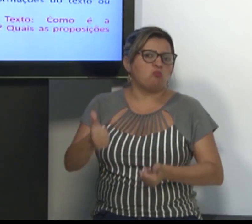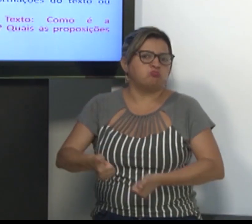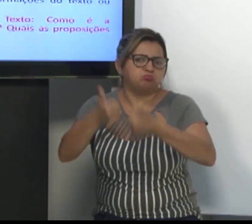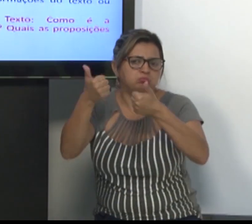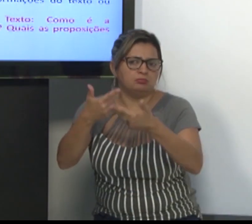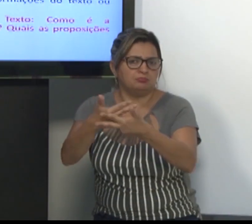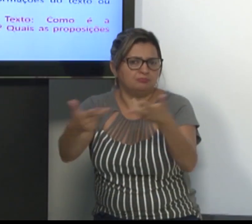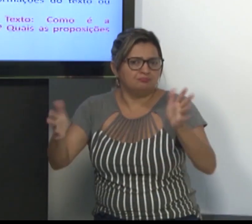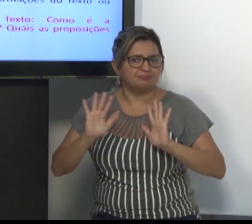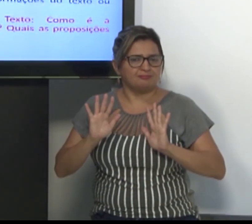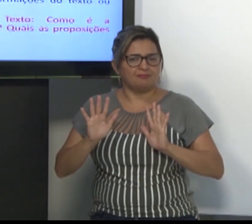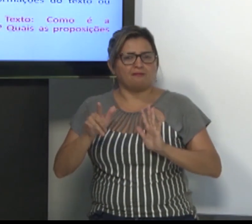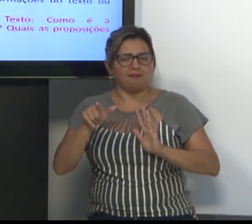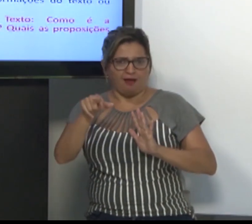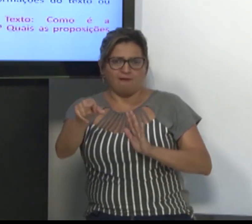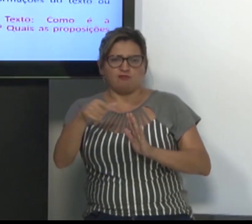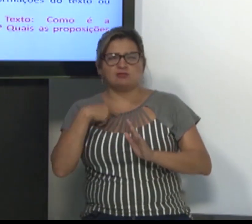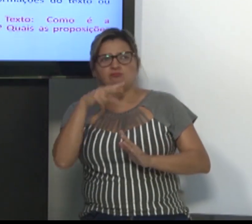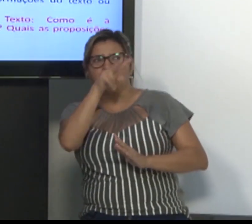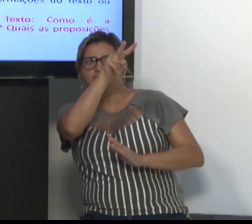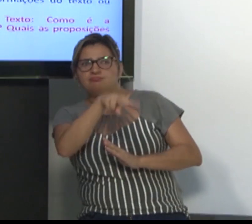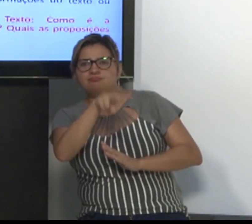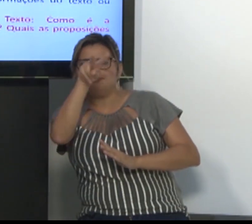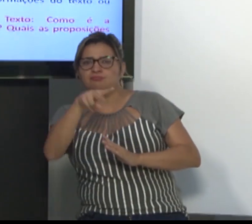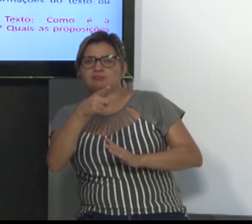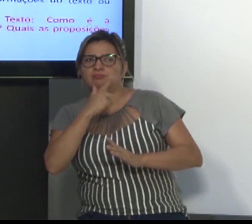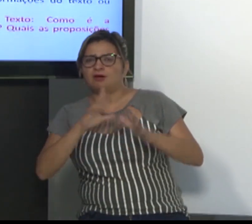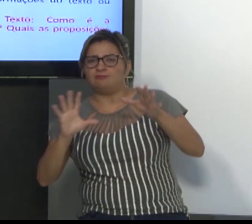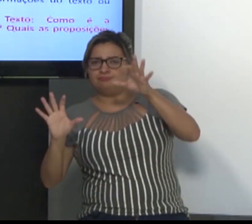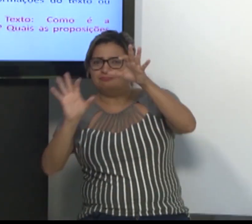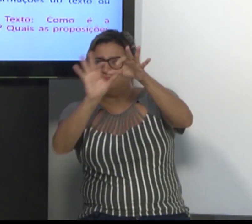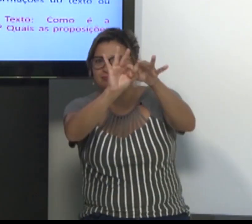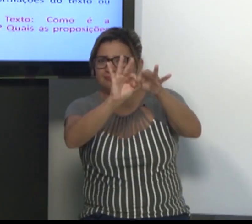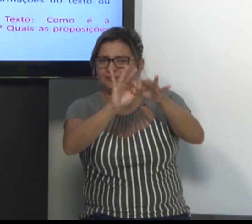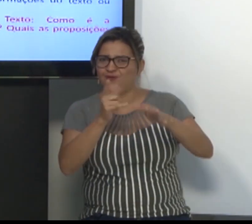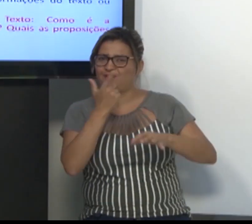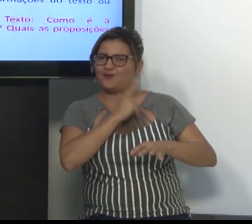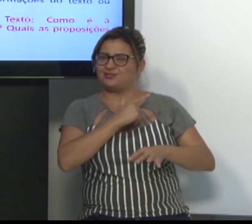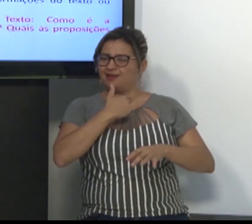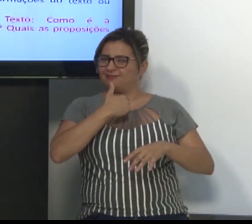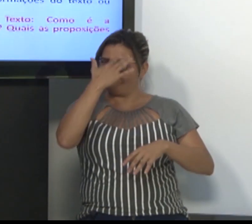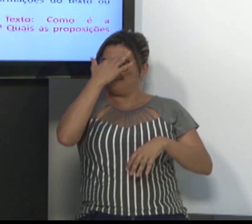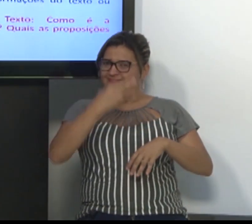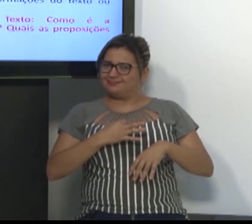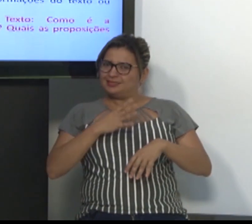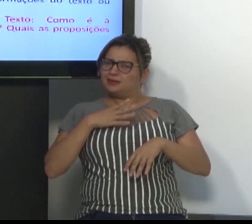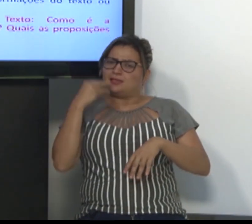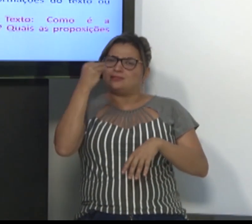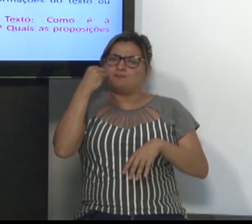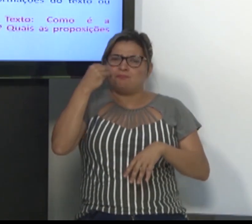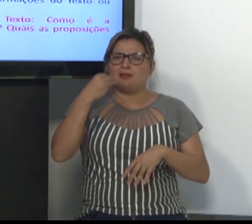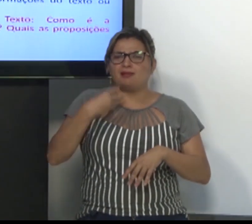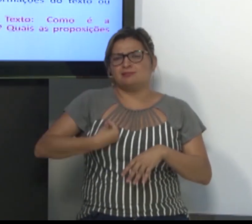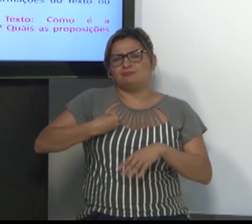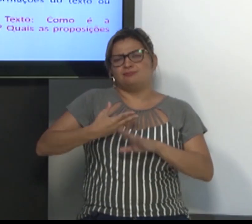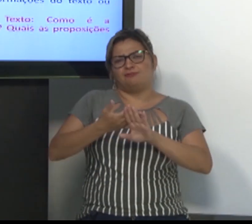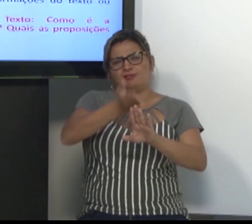a pesquisa é quantitativa ou qualitativa? Tudo isso, ele precisa ser sintetizado no banner.